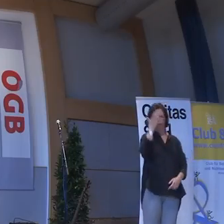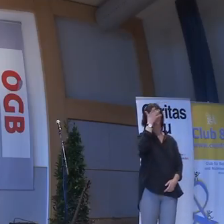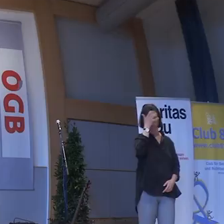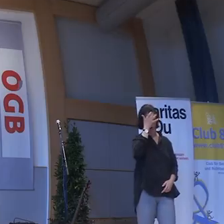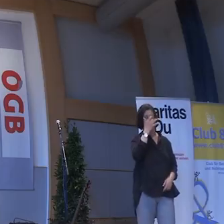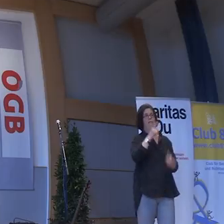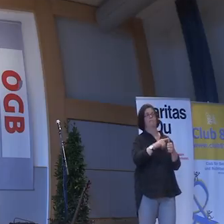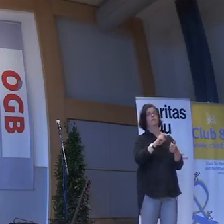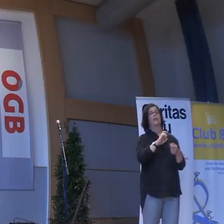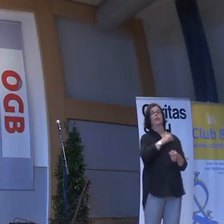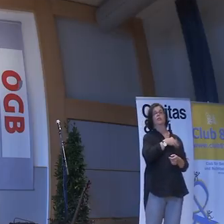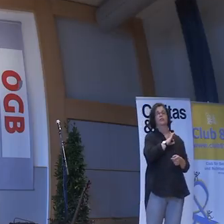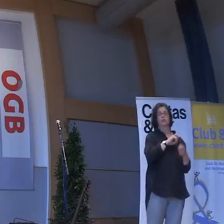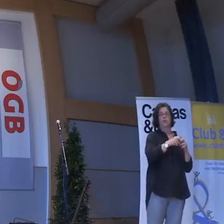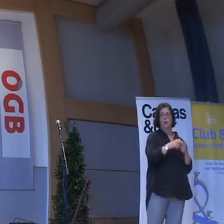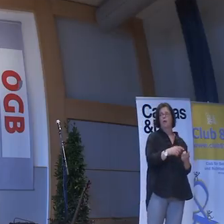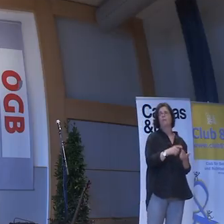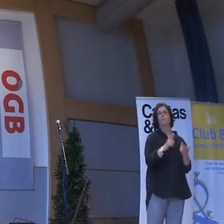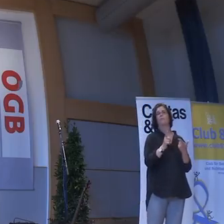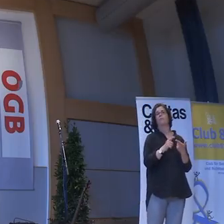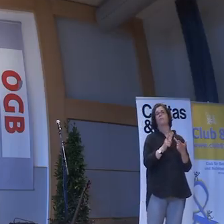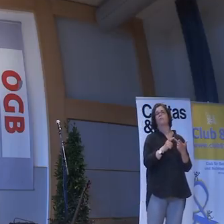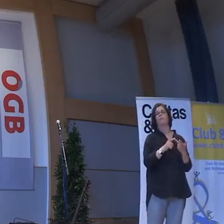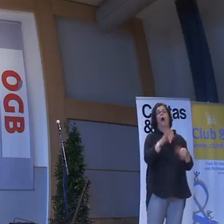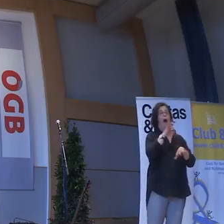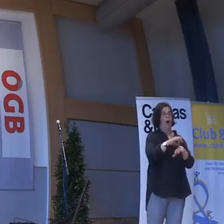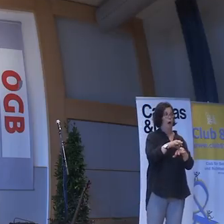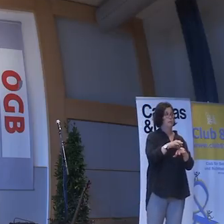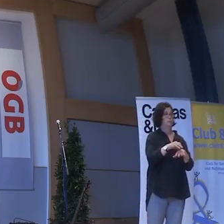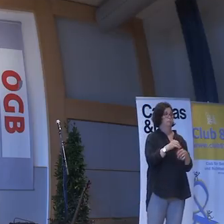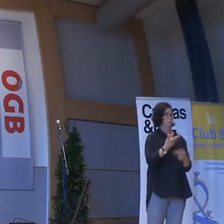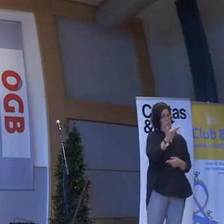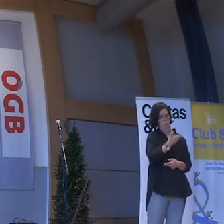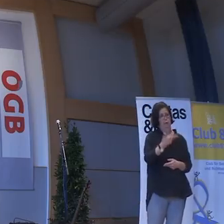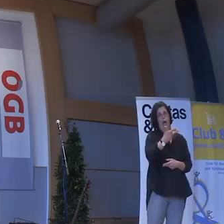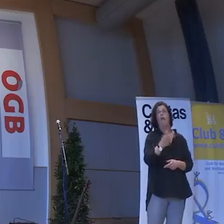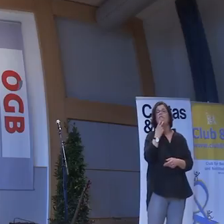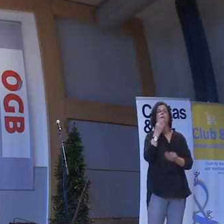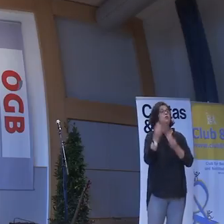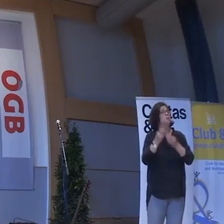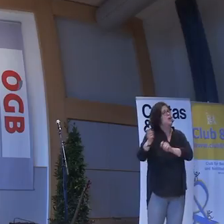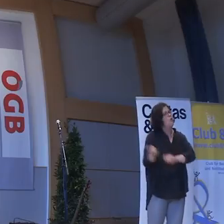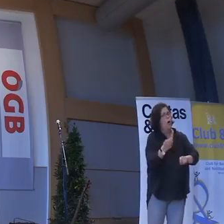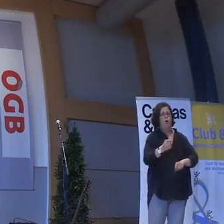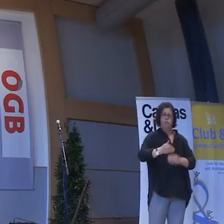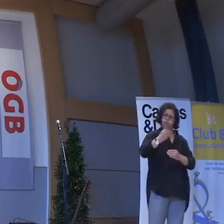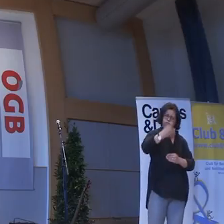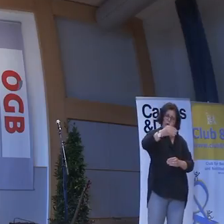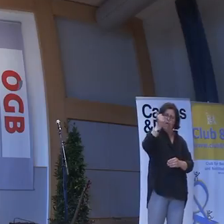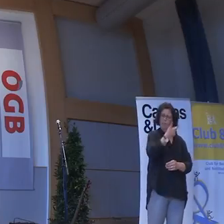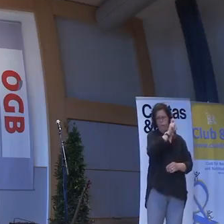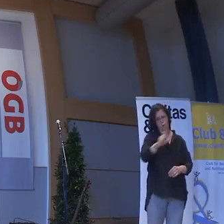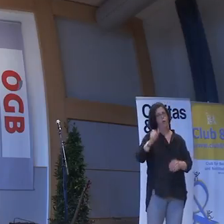ein Ingenieur. Und eine Ortsabgänge, Golf. Jede Woche einmal Golf.